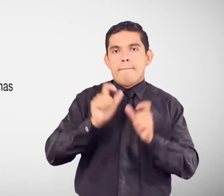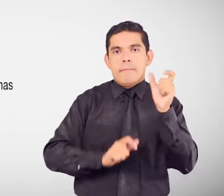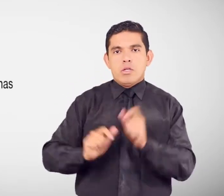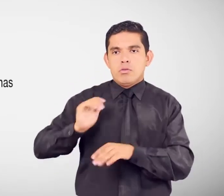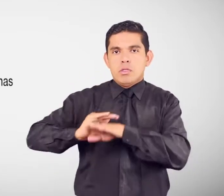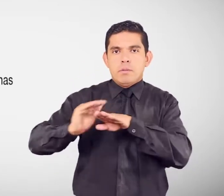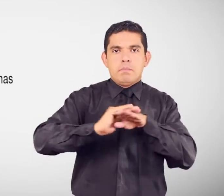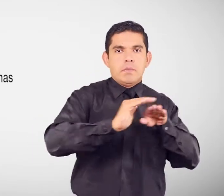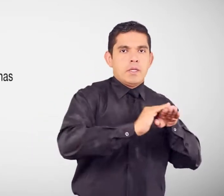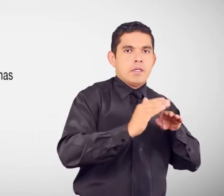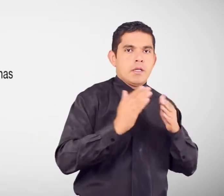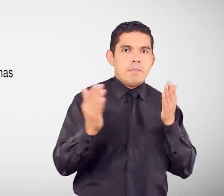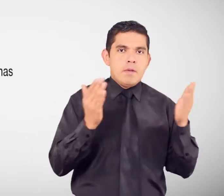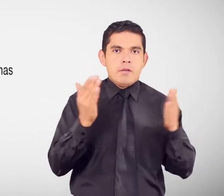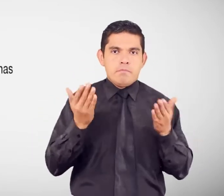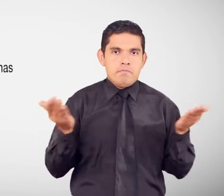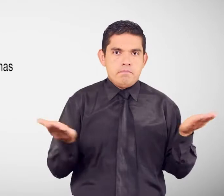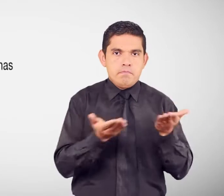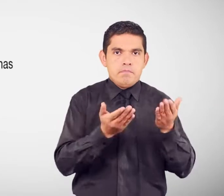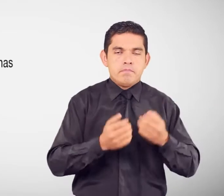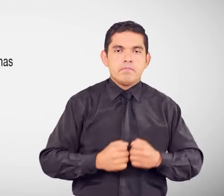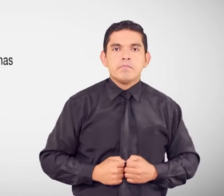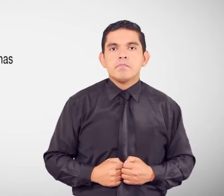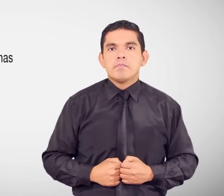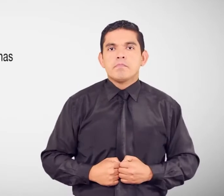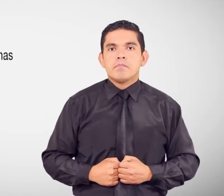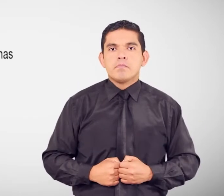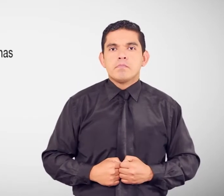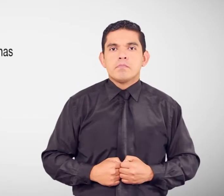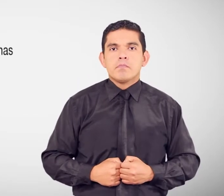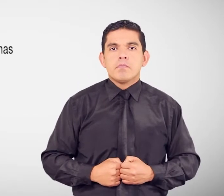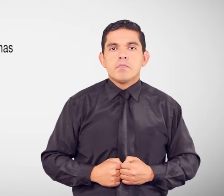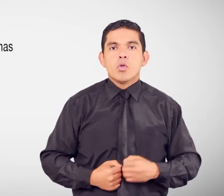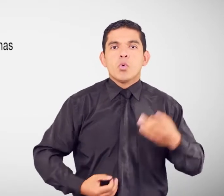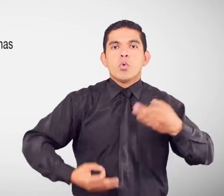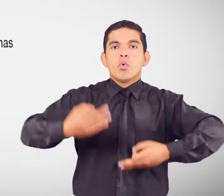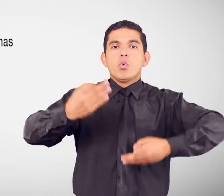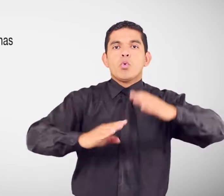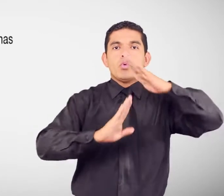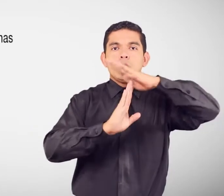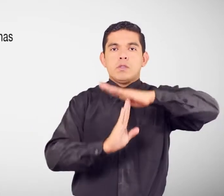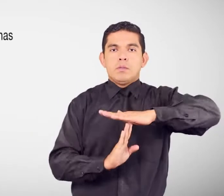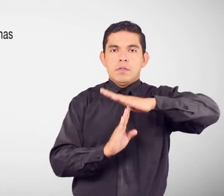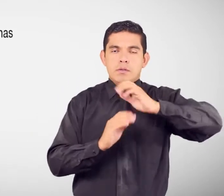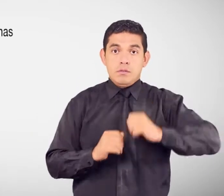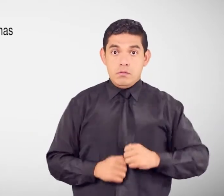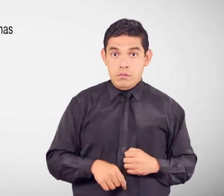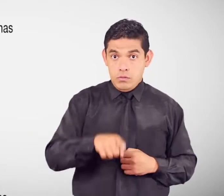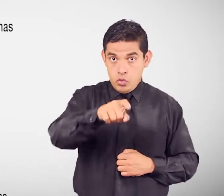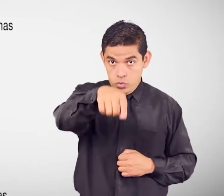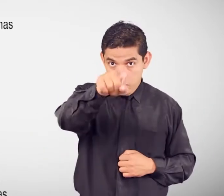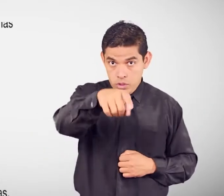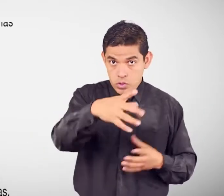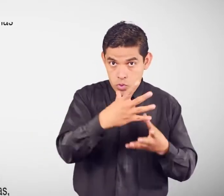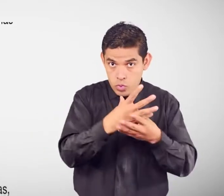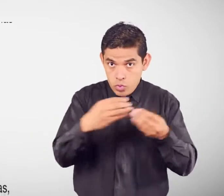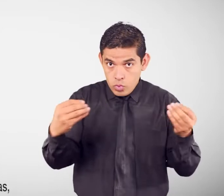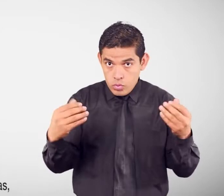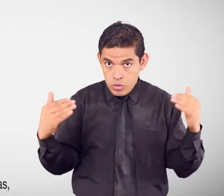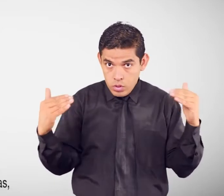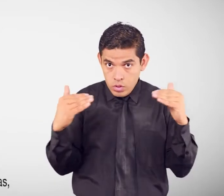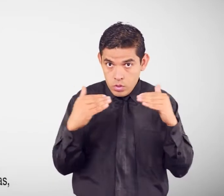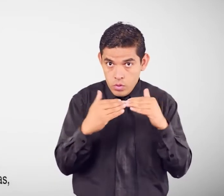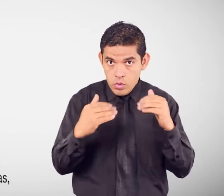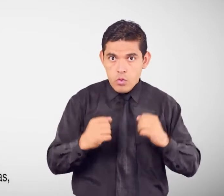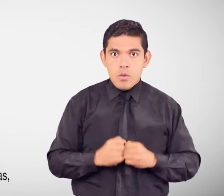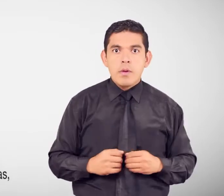invitar a la mediación Justicia de paz Si necesitas Resolver en equidad y a través de la